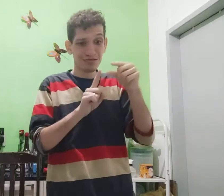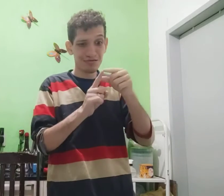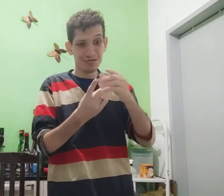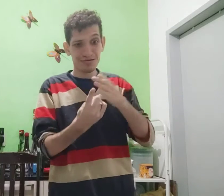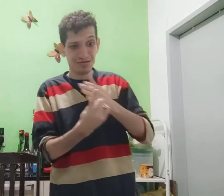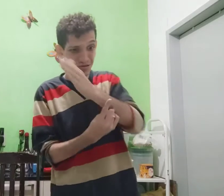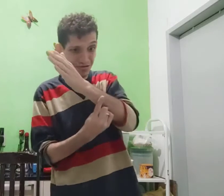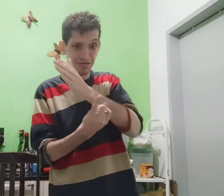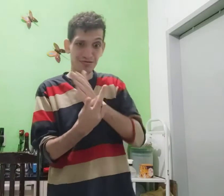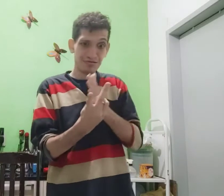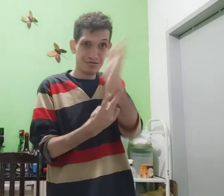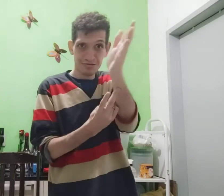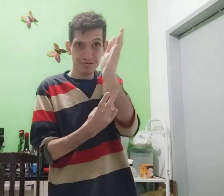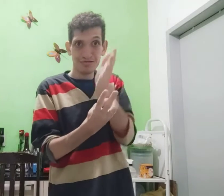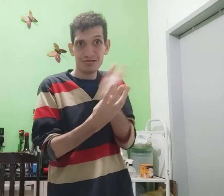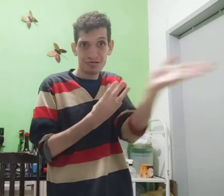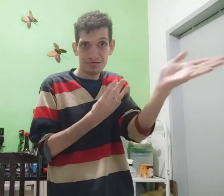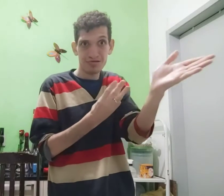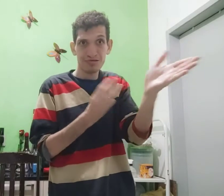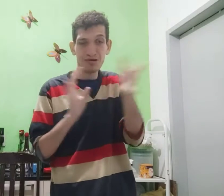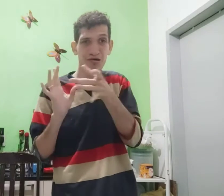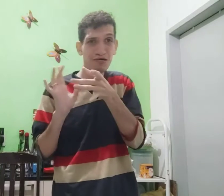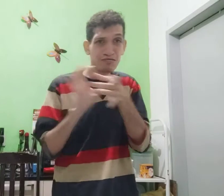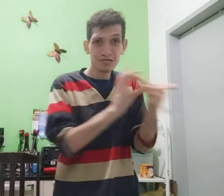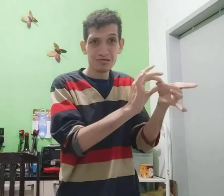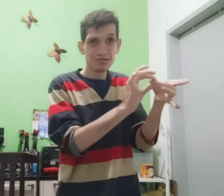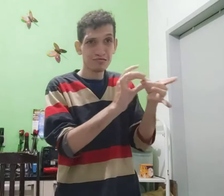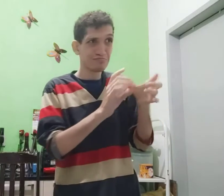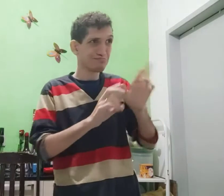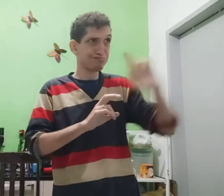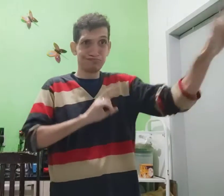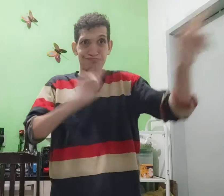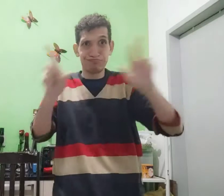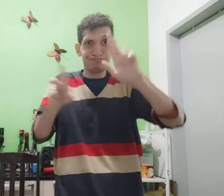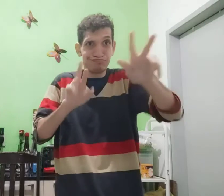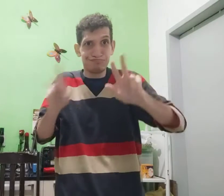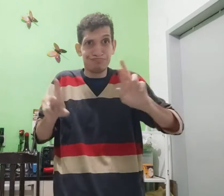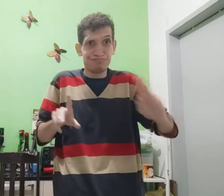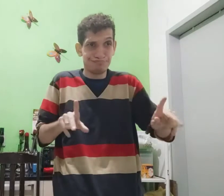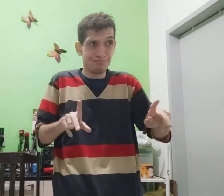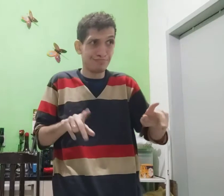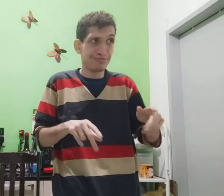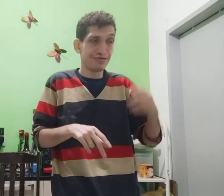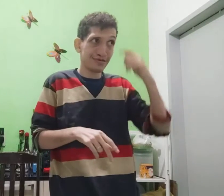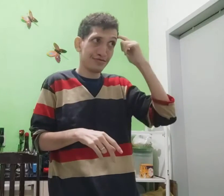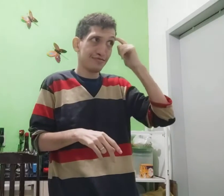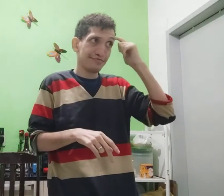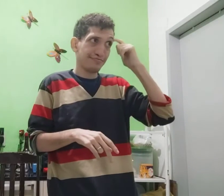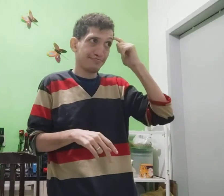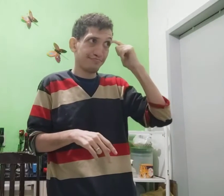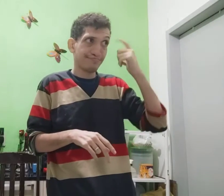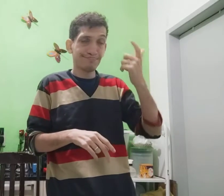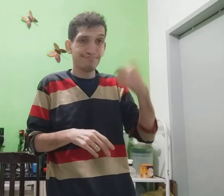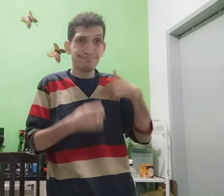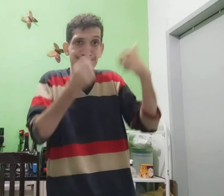doido A palavra, um sentido, dois, três, sentido Com texto, totalmente diferente Hum,